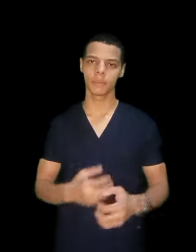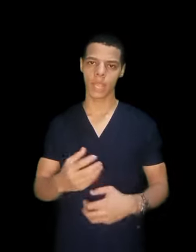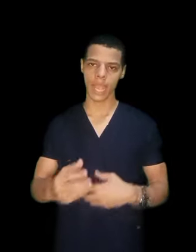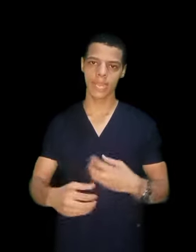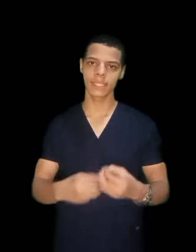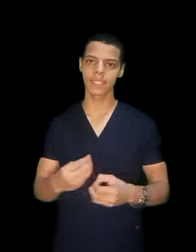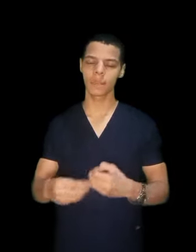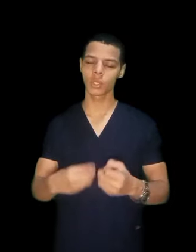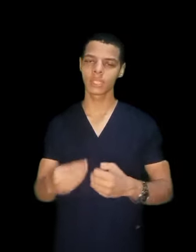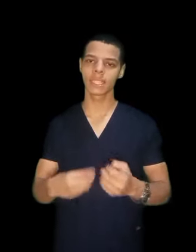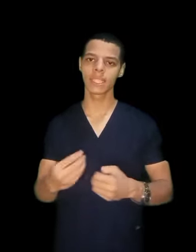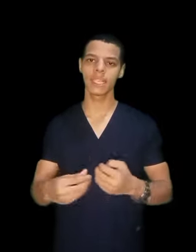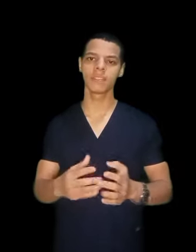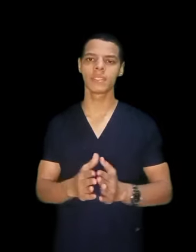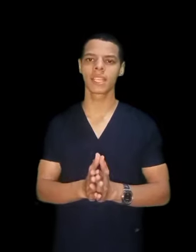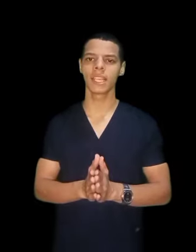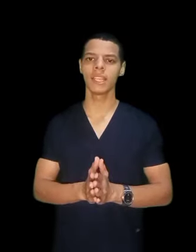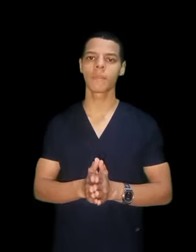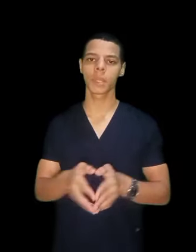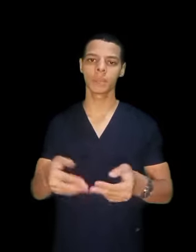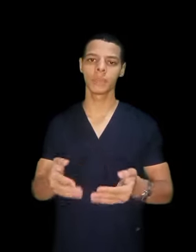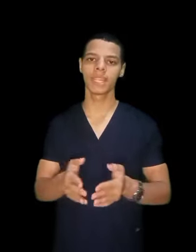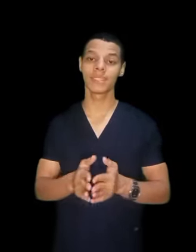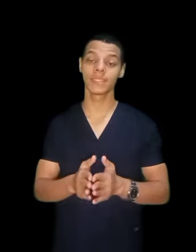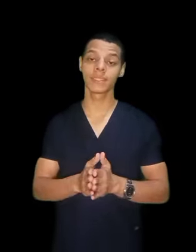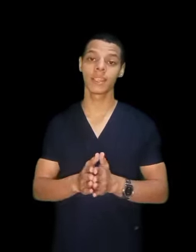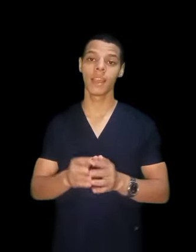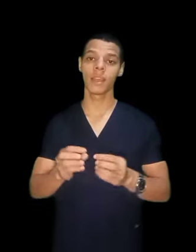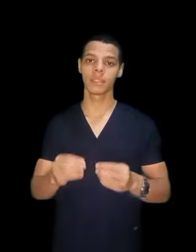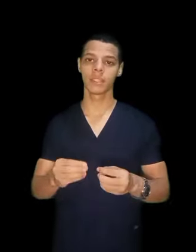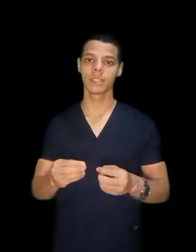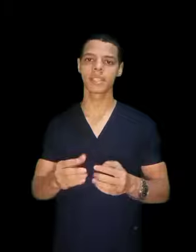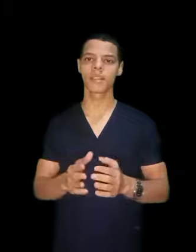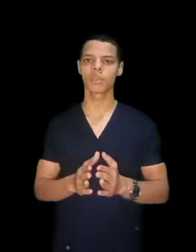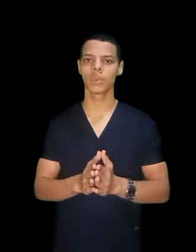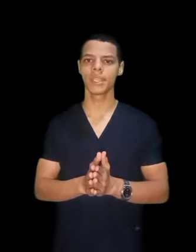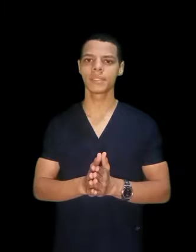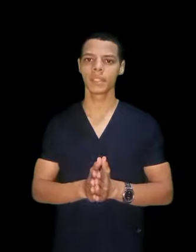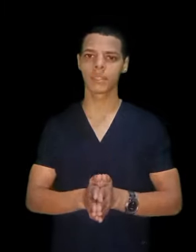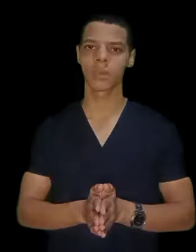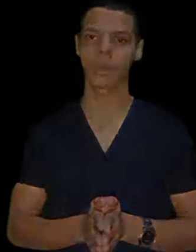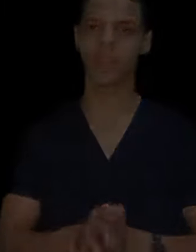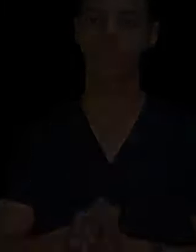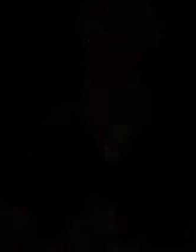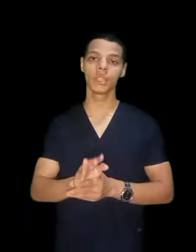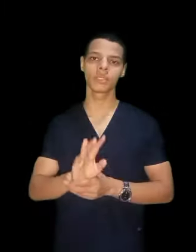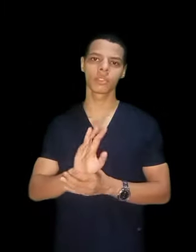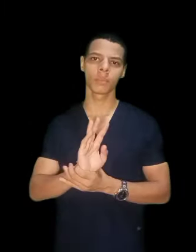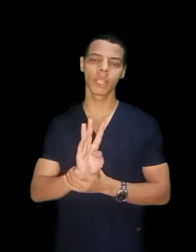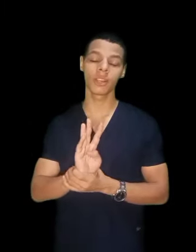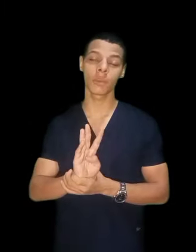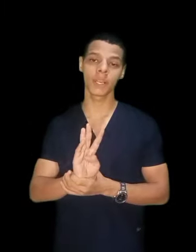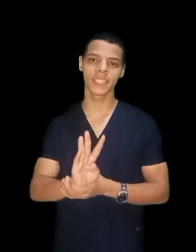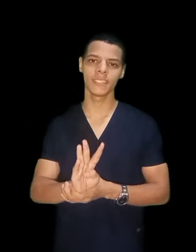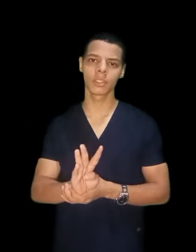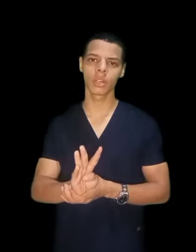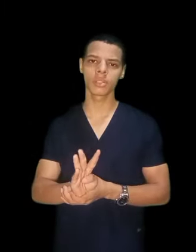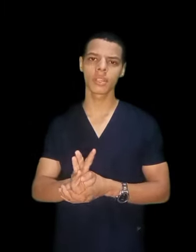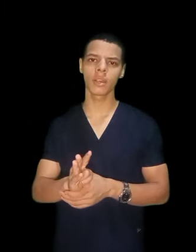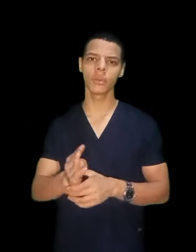حاجات كده مواد كده ايه في السريع بتبدأ ان انت بتدرسها في كلية التمريد فكلية التمريد اربع سنين دراسة